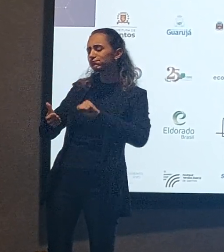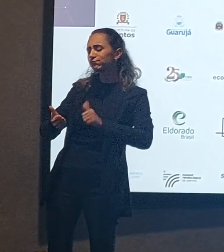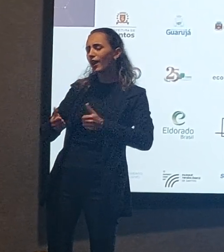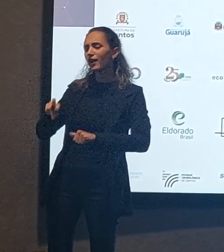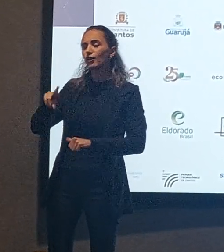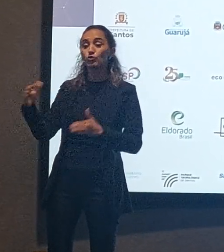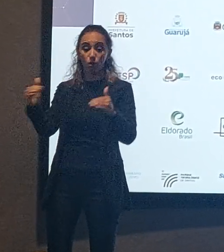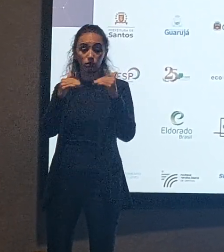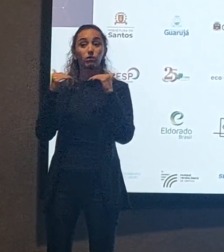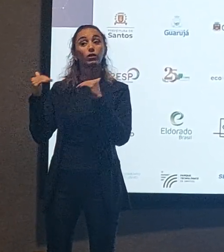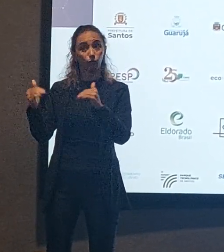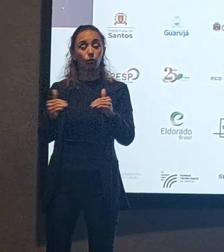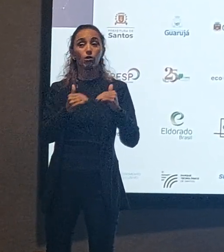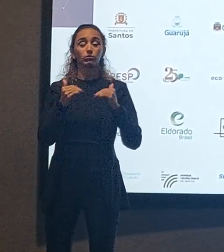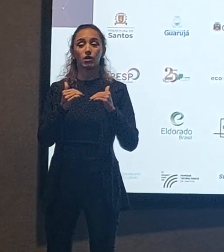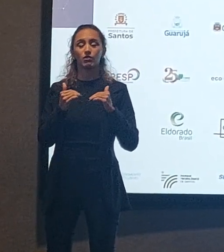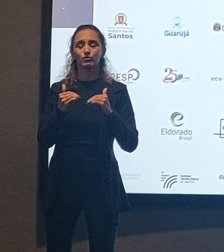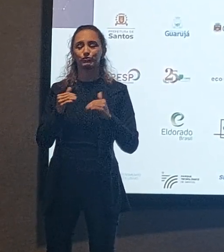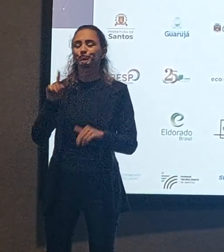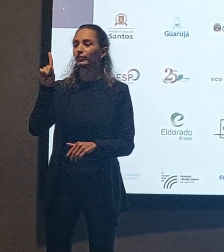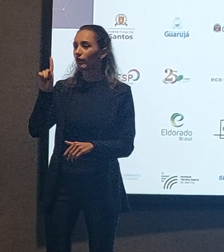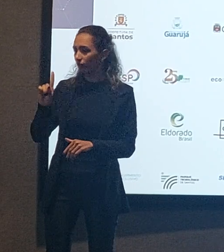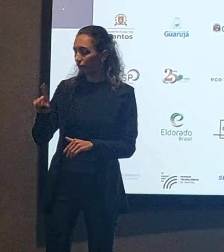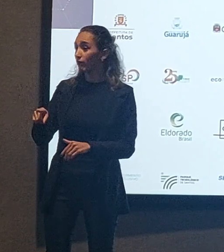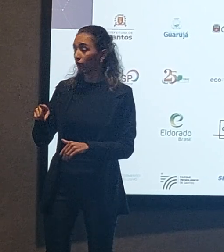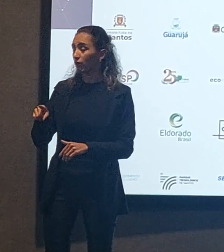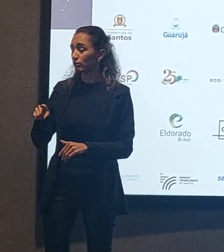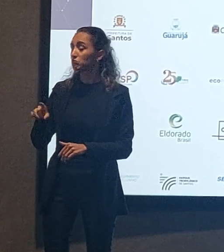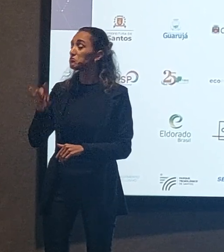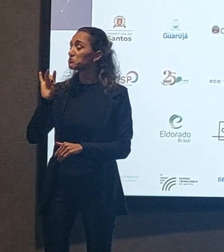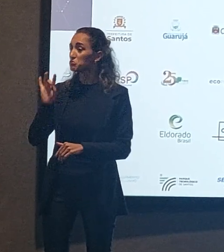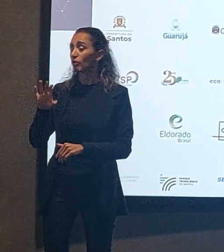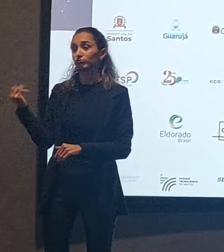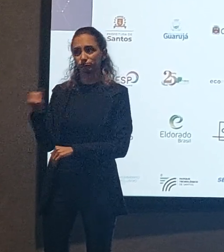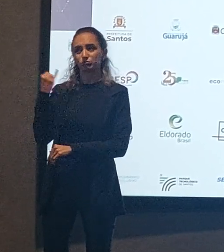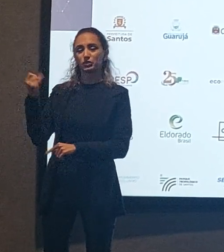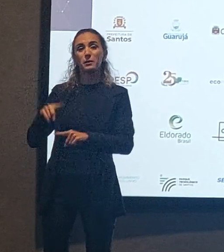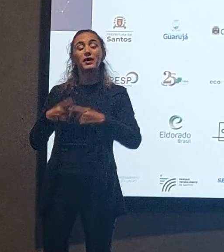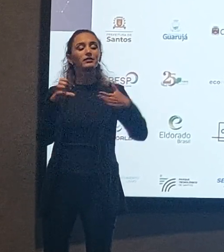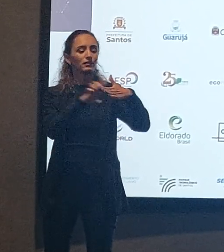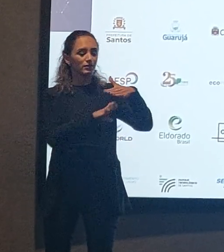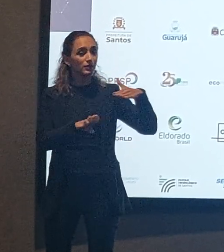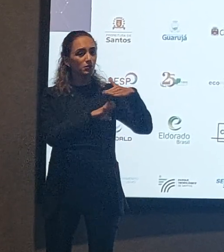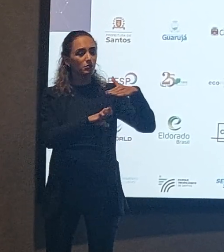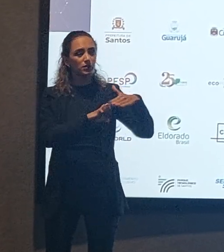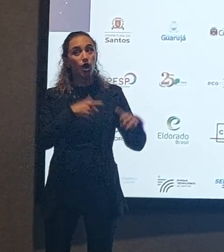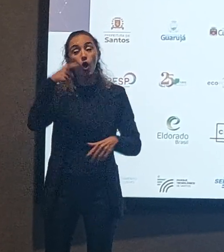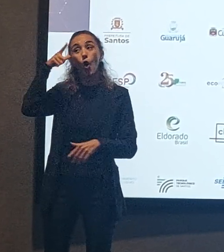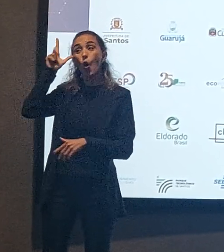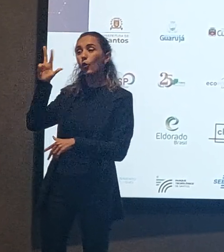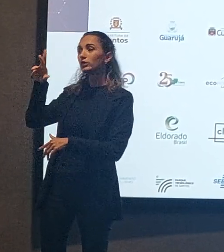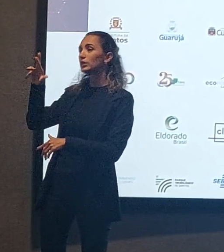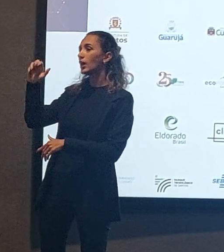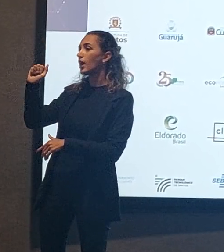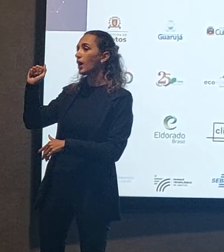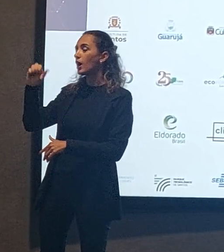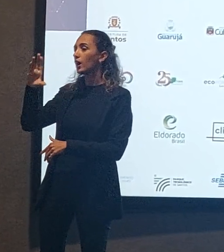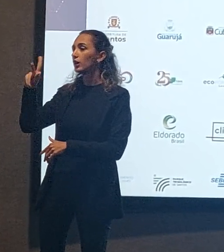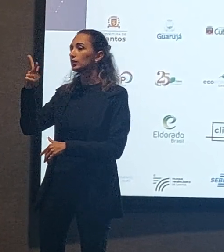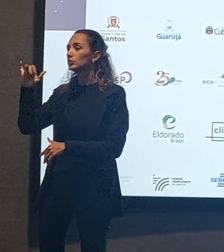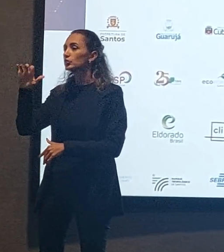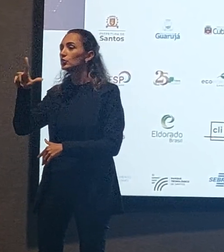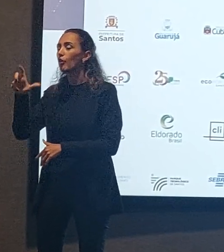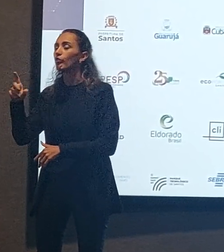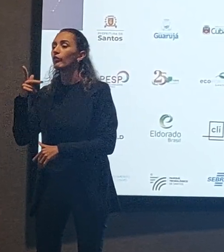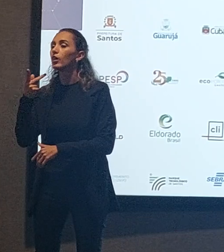de igualdade, que já, por si só, já seria motivo suficiente, mas para as empresas. E aí, ontem, quando a Rachel falou sobre isso, fez uma